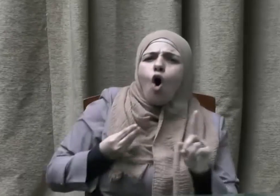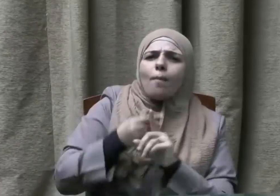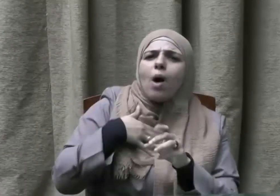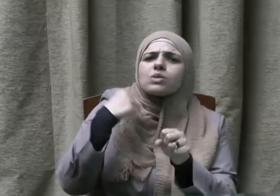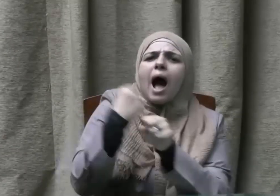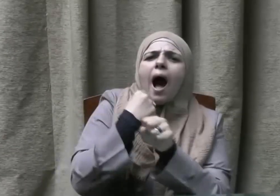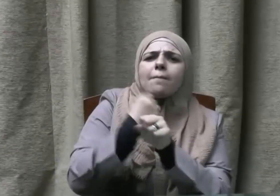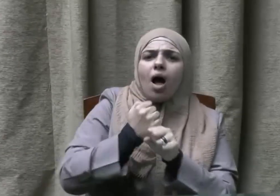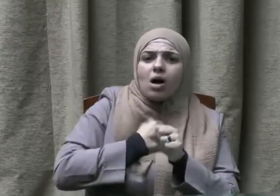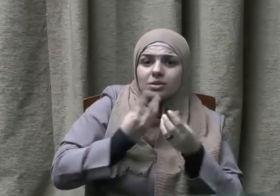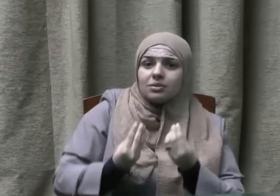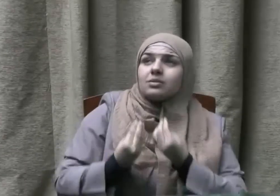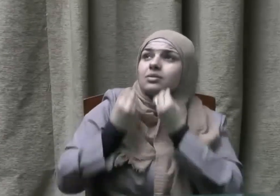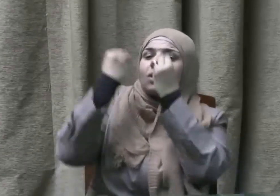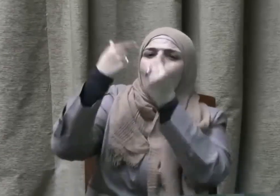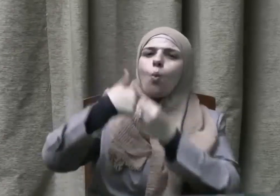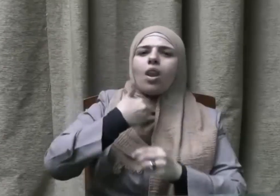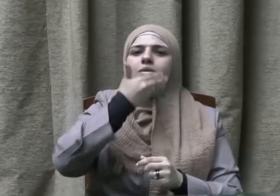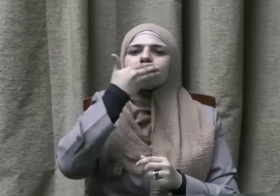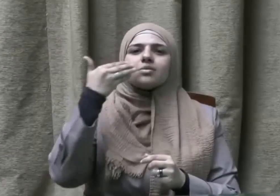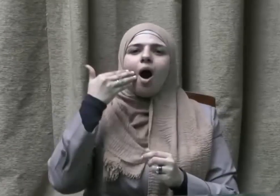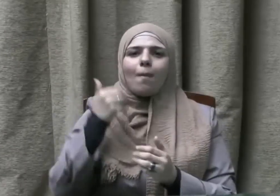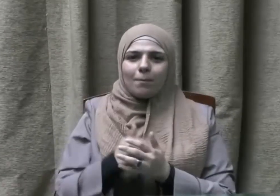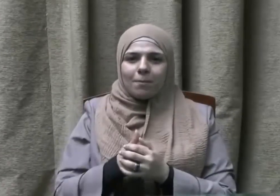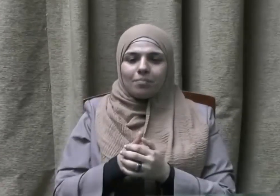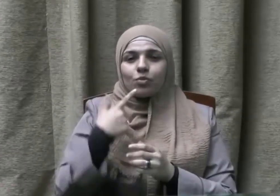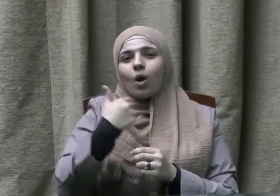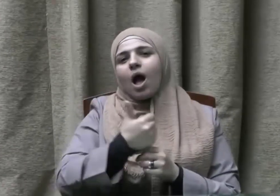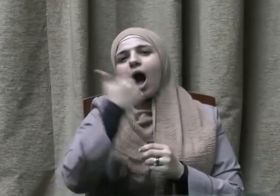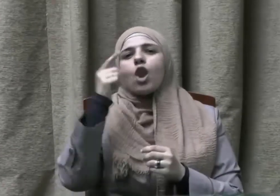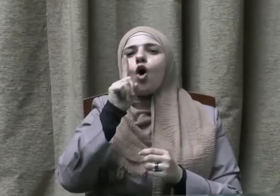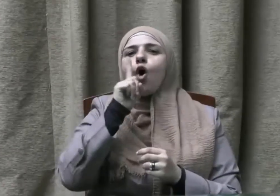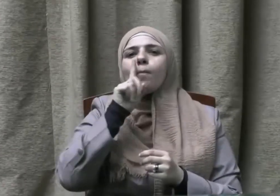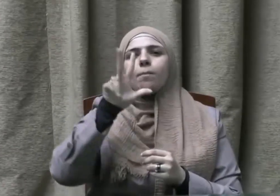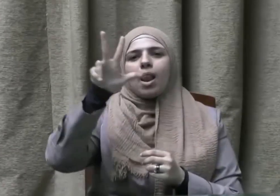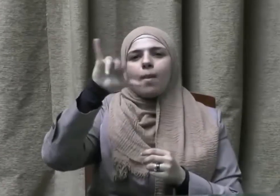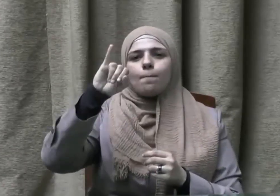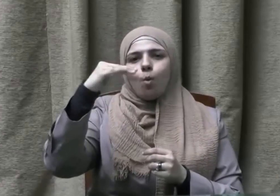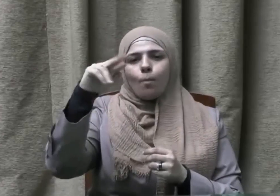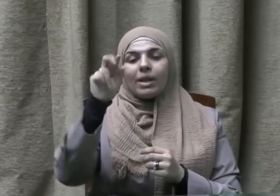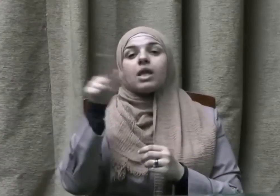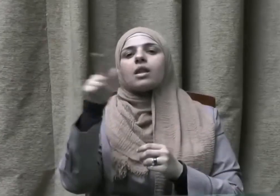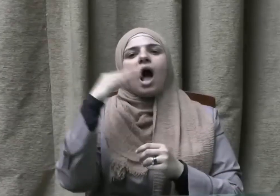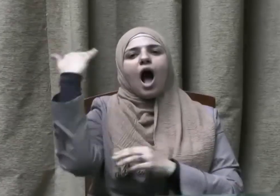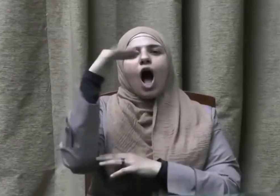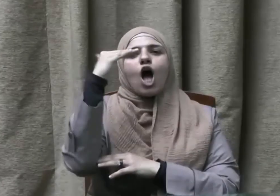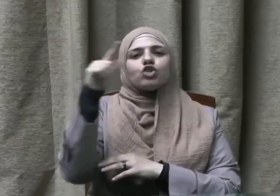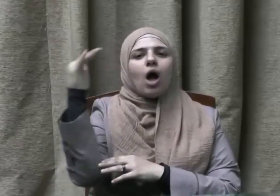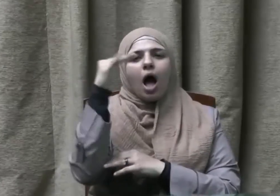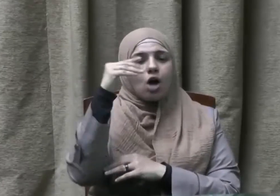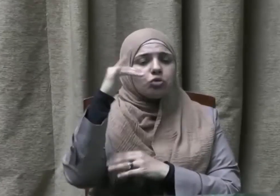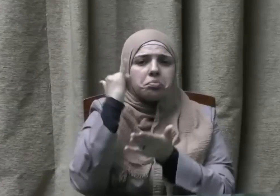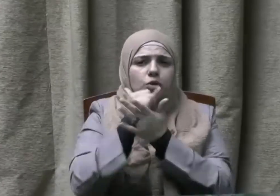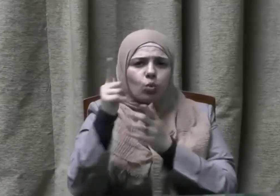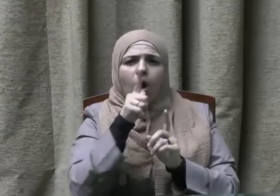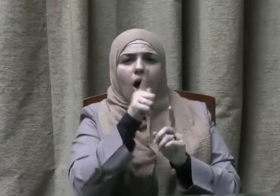مشاح وفي رواية اطلع الله إلى عباده ليلة النصف من شعبان فيغفر للمؤمنين